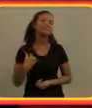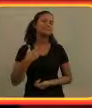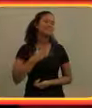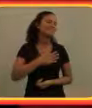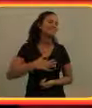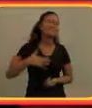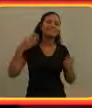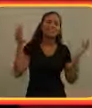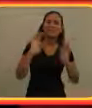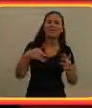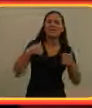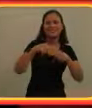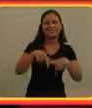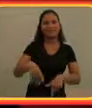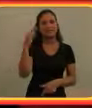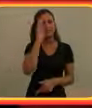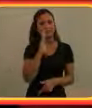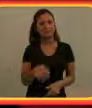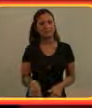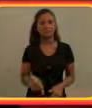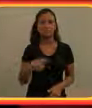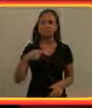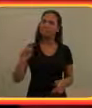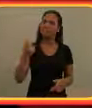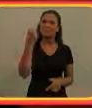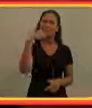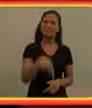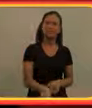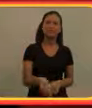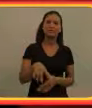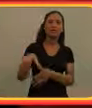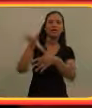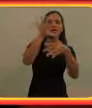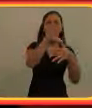Eu estou muito feliz de estar aqui no Brasil. É a minha primeira vez na América do Sul.